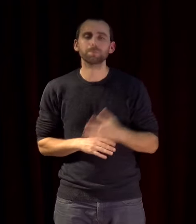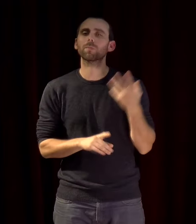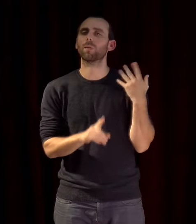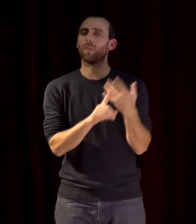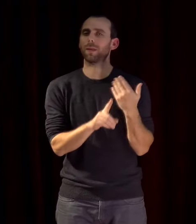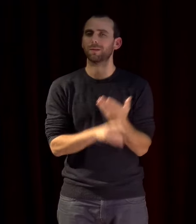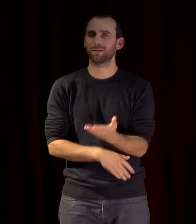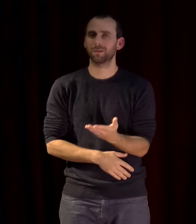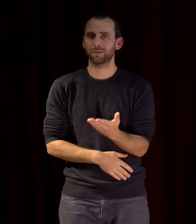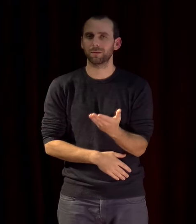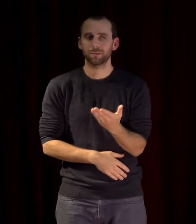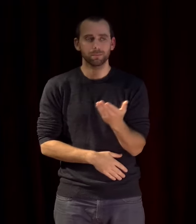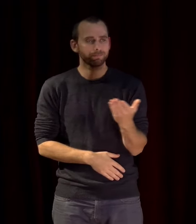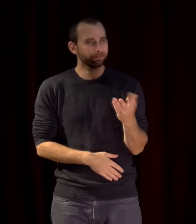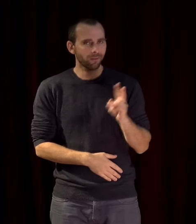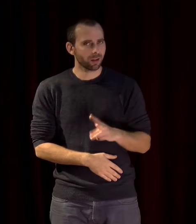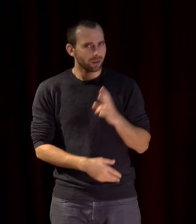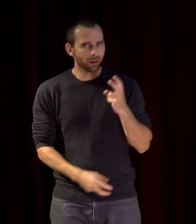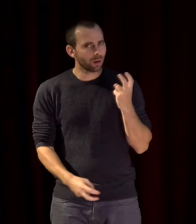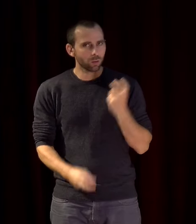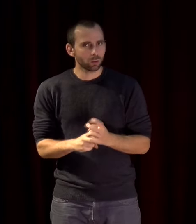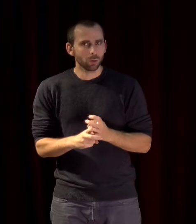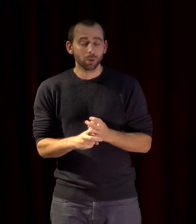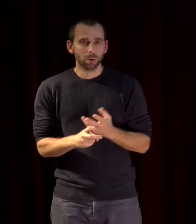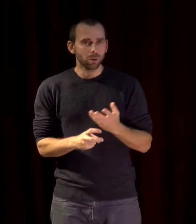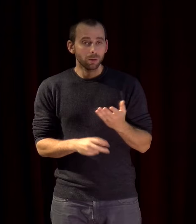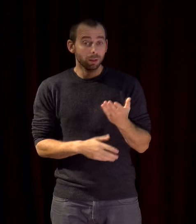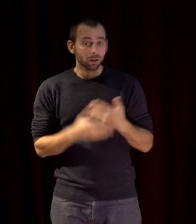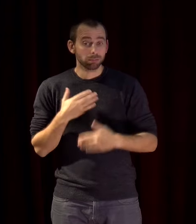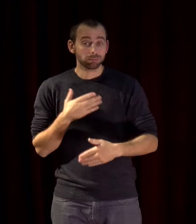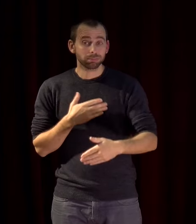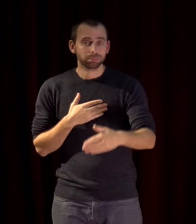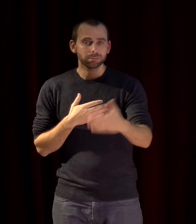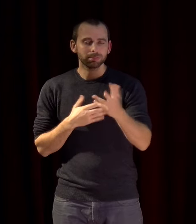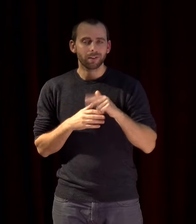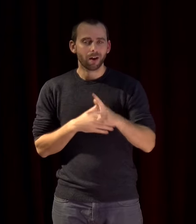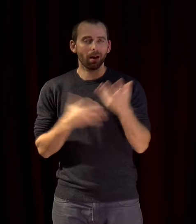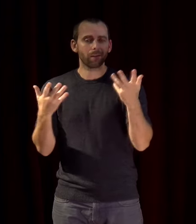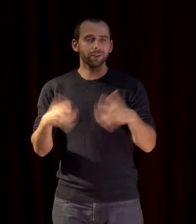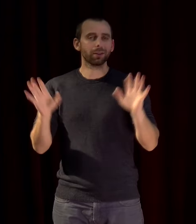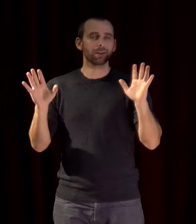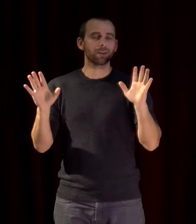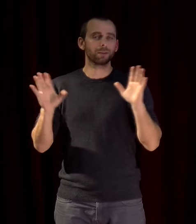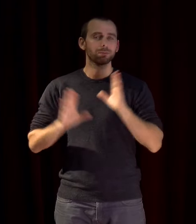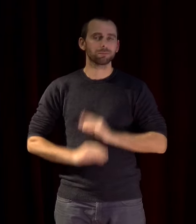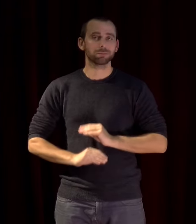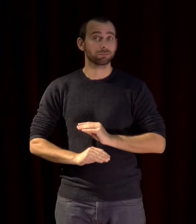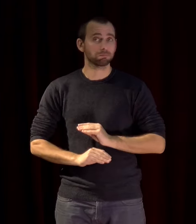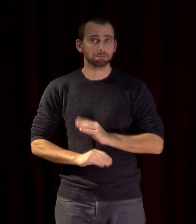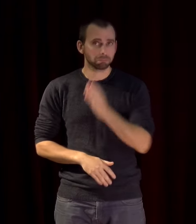vit et qui n pas l'air de s'arrêter rapidement qu'elle serait